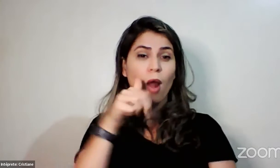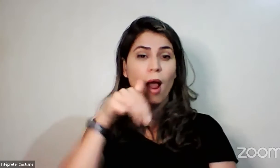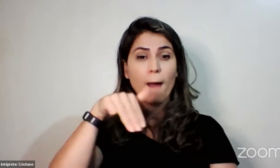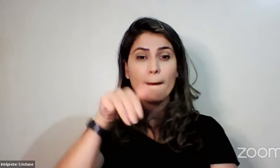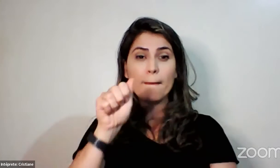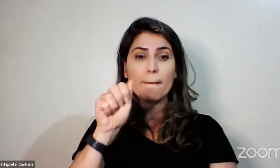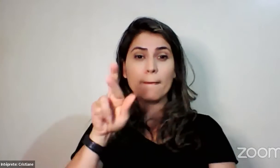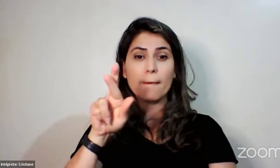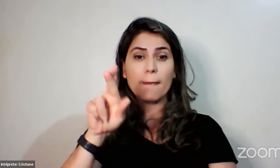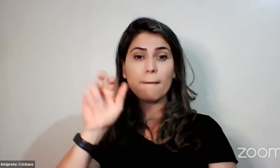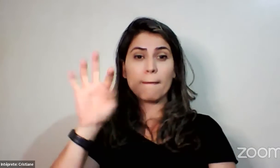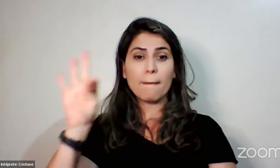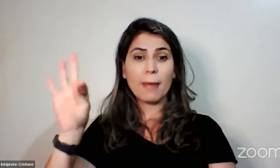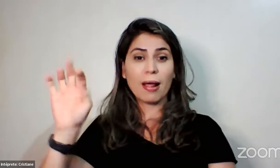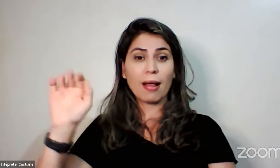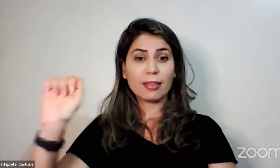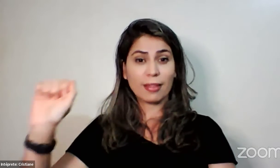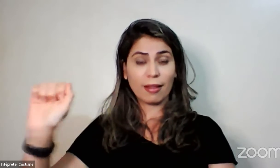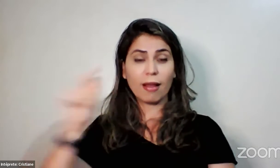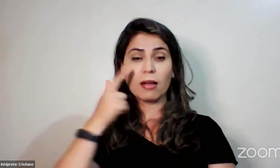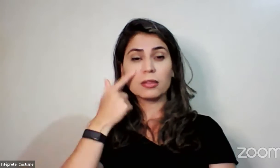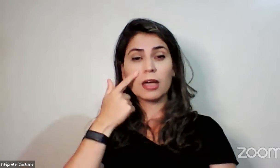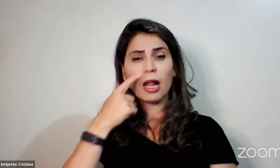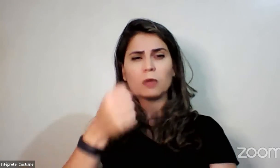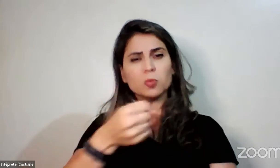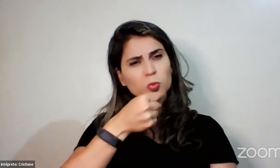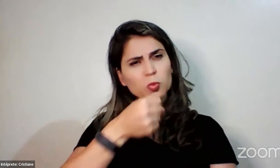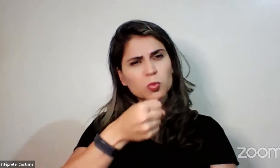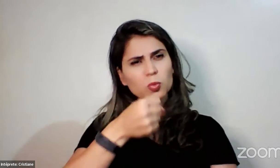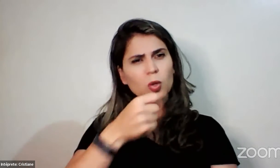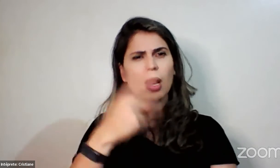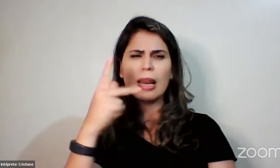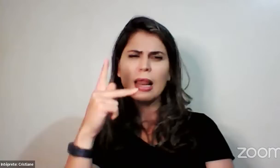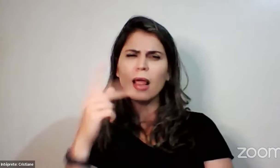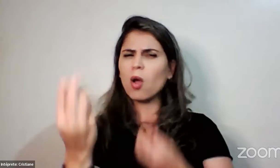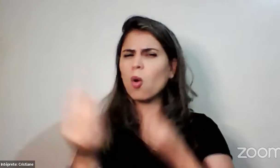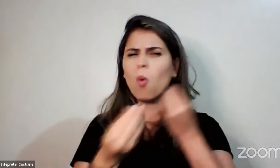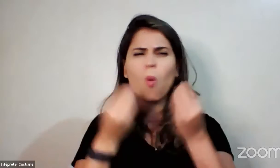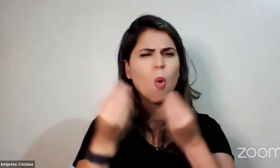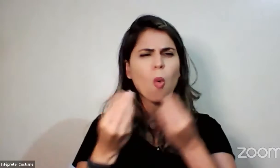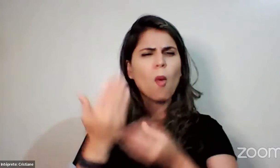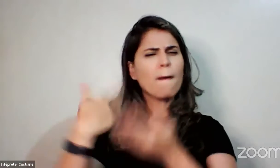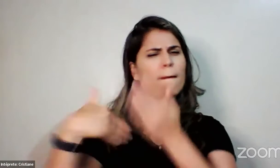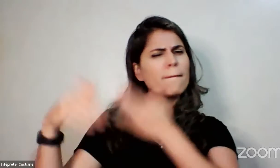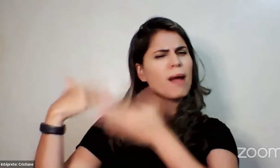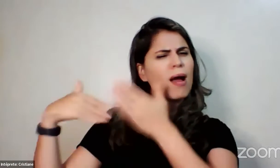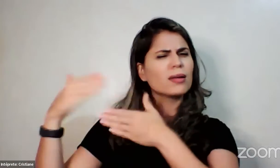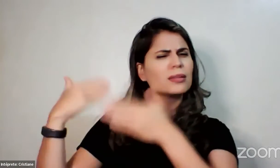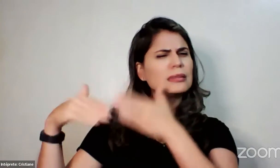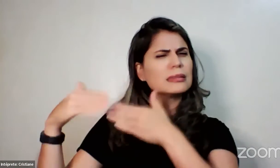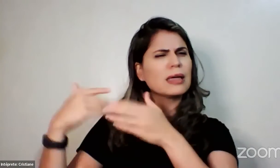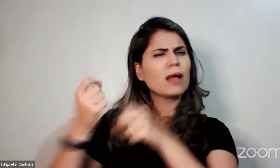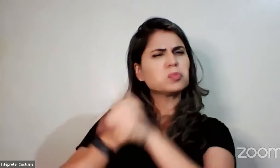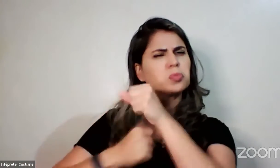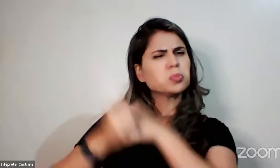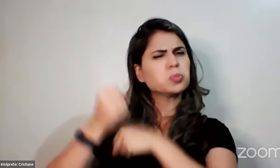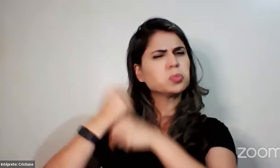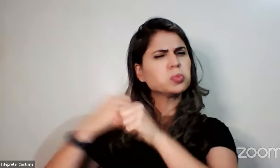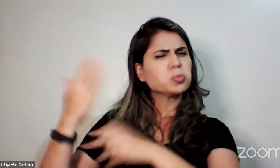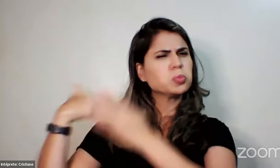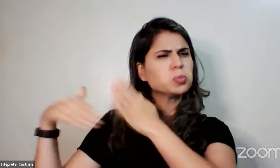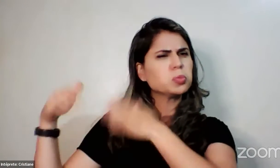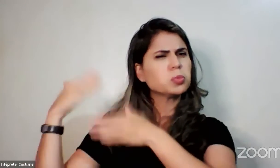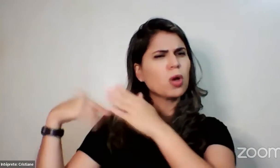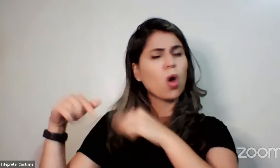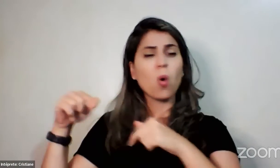na sala também. A gente vai entrevistá-la, Ver como que estava antes do uso desse projeto, né? E como a vida dela